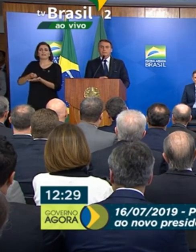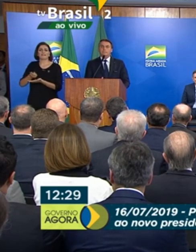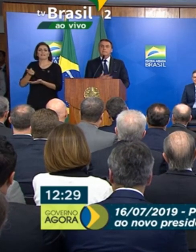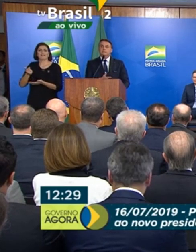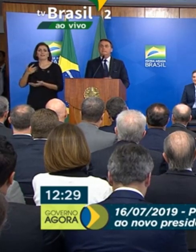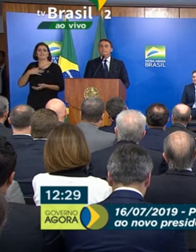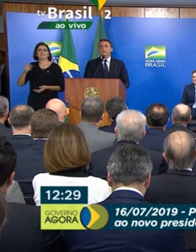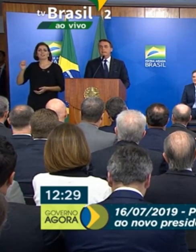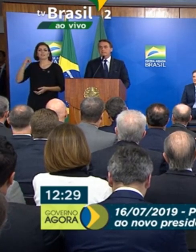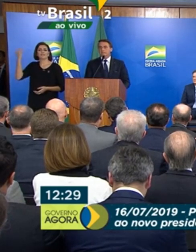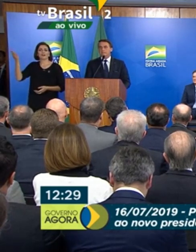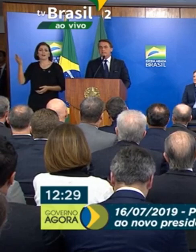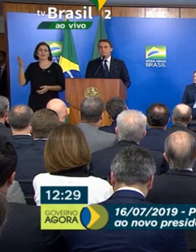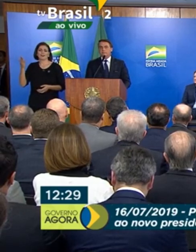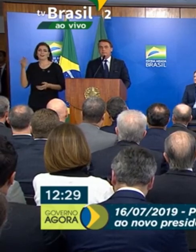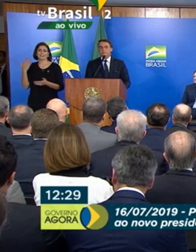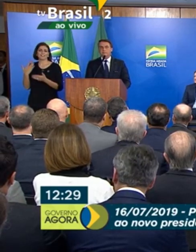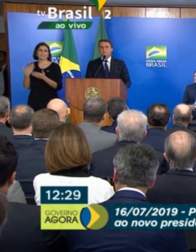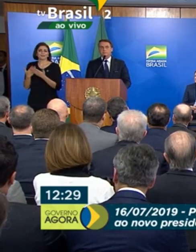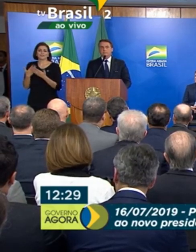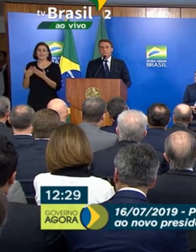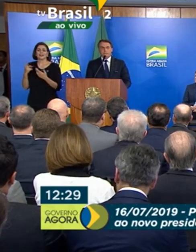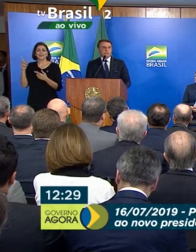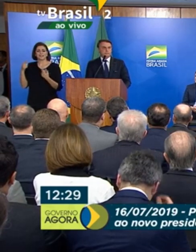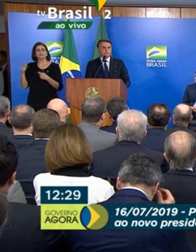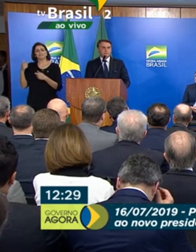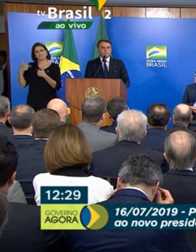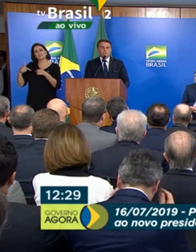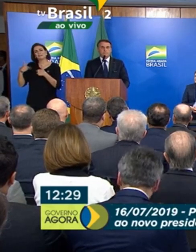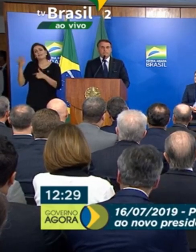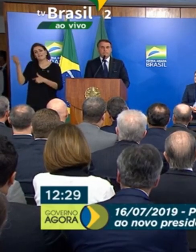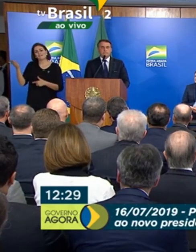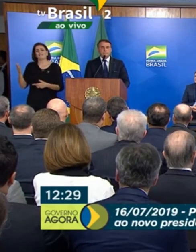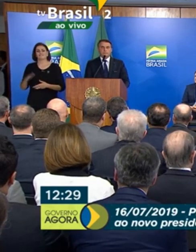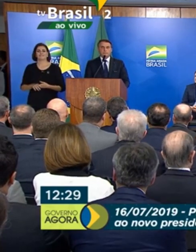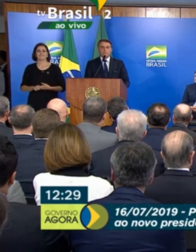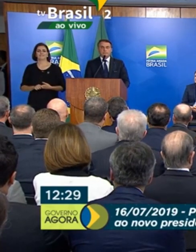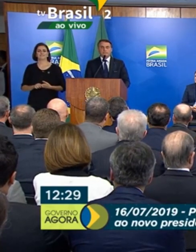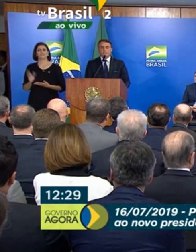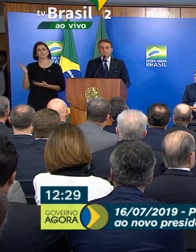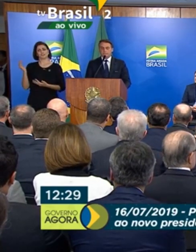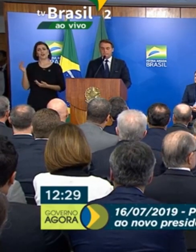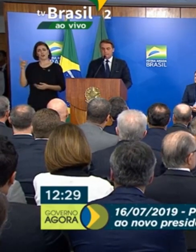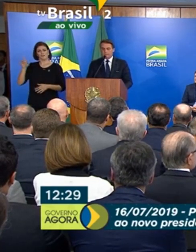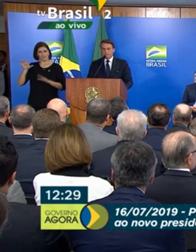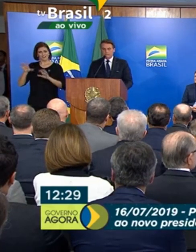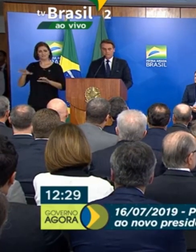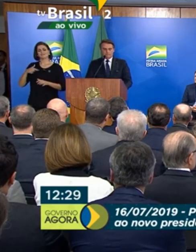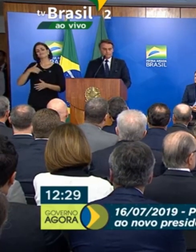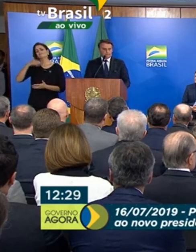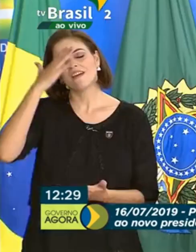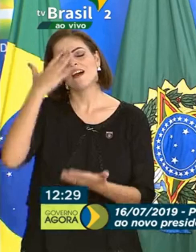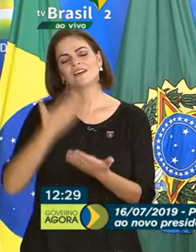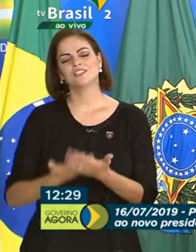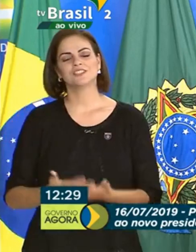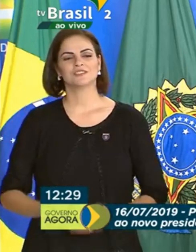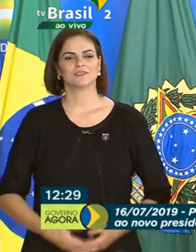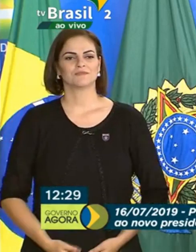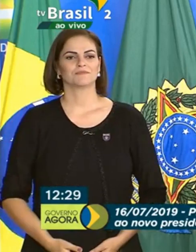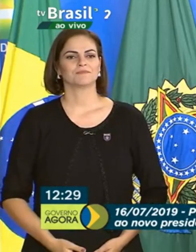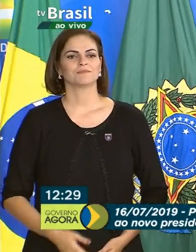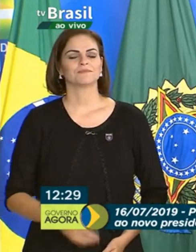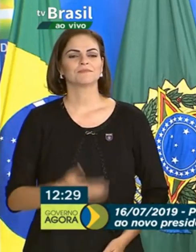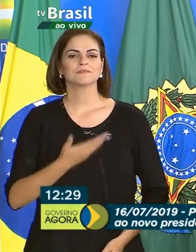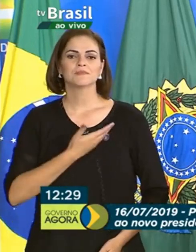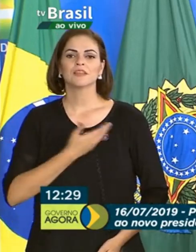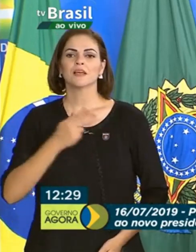a não ser que ele trabalhasse nos Estados Unidos. Nessa juventude, nós acreditamos. O empresário do